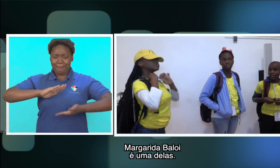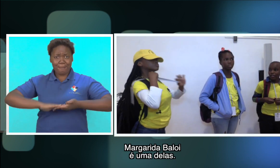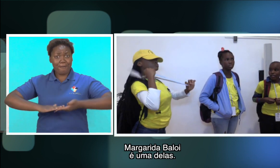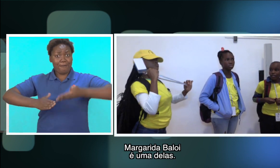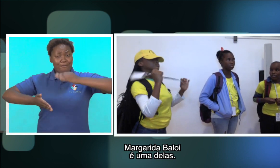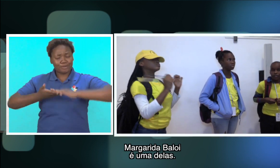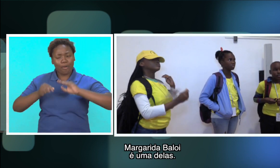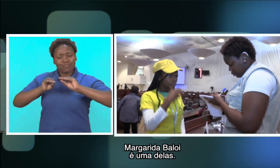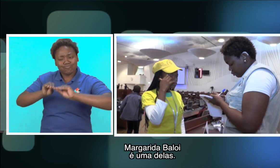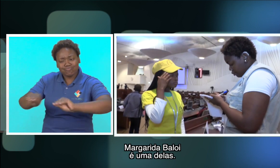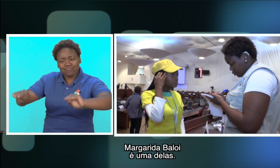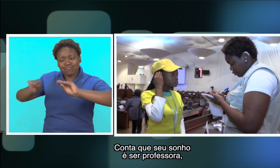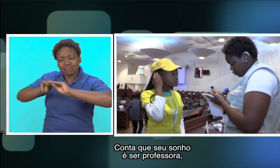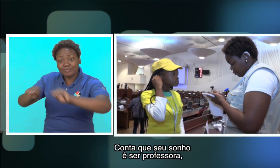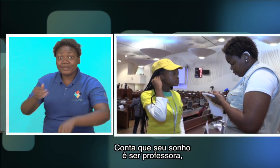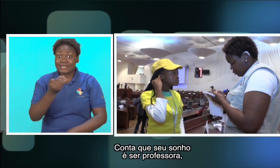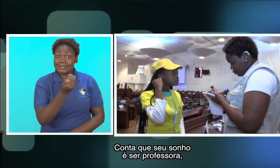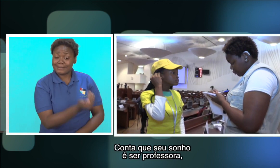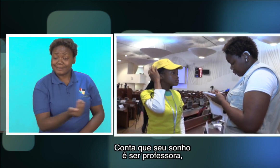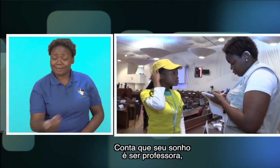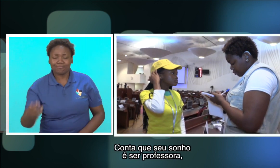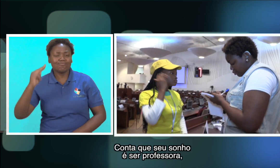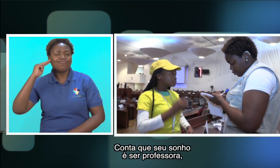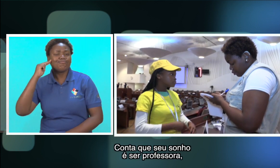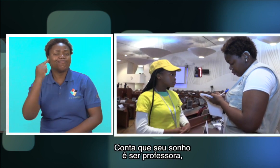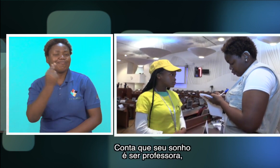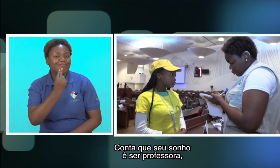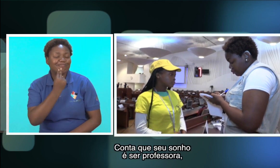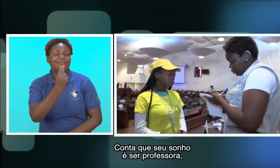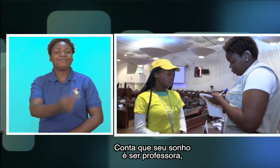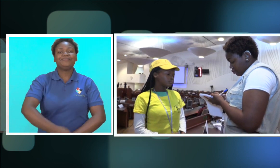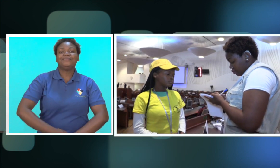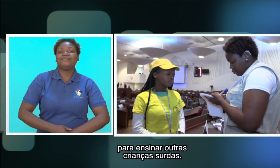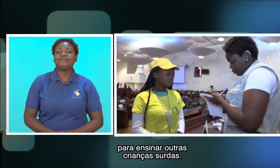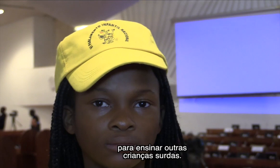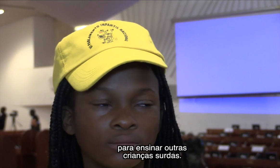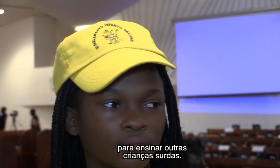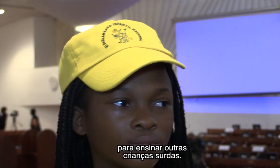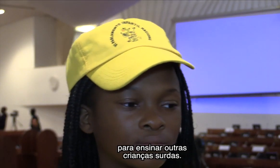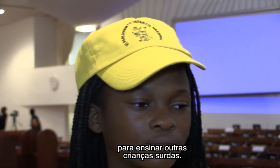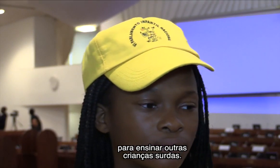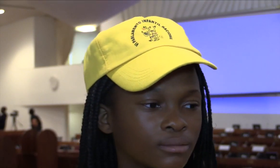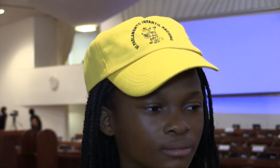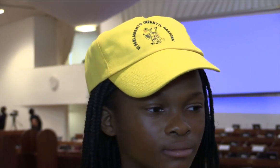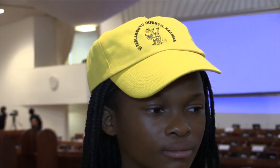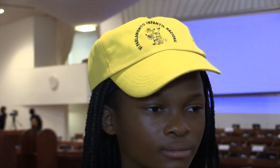é uma delas. Conta que seu sonho é ser professora para ensinar as outras crianças surdas.